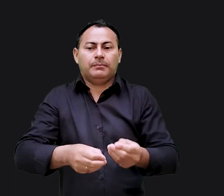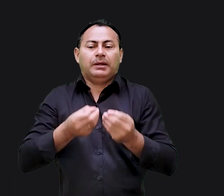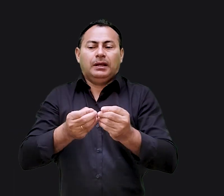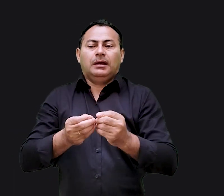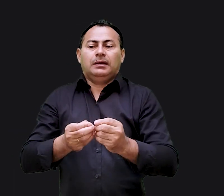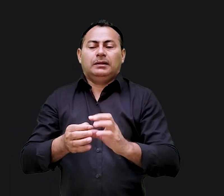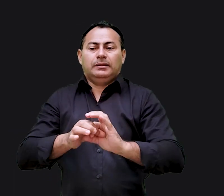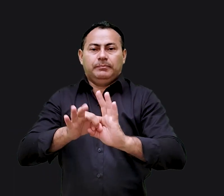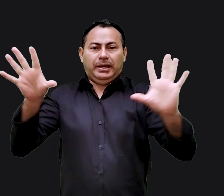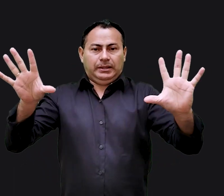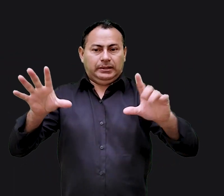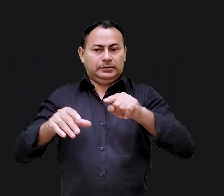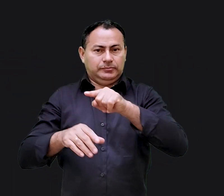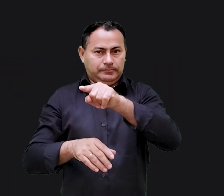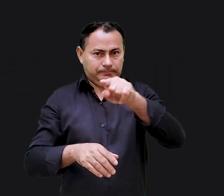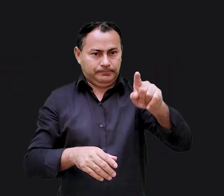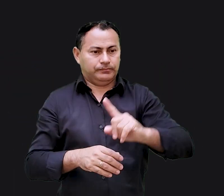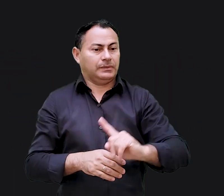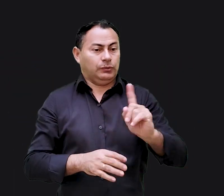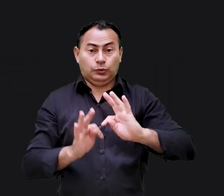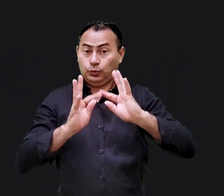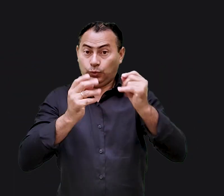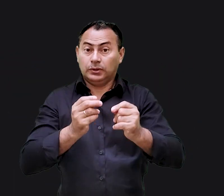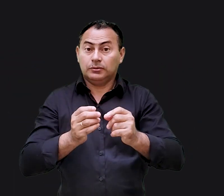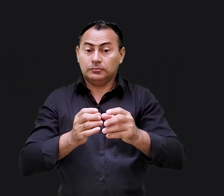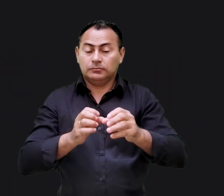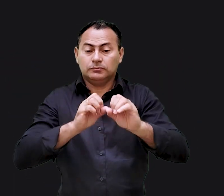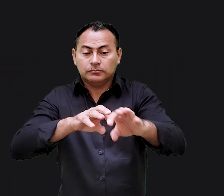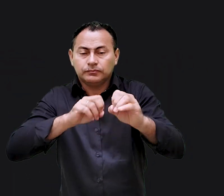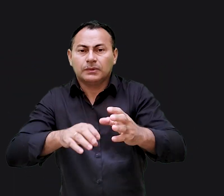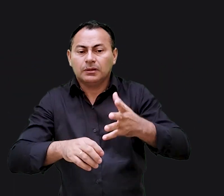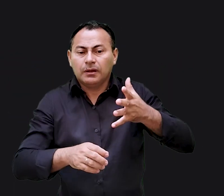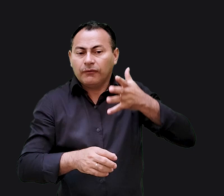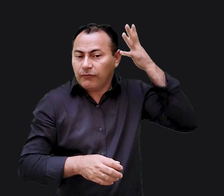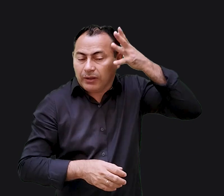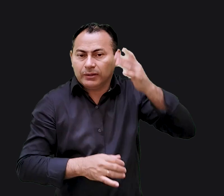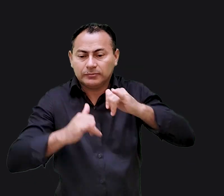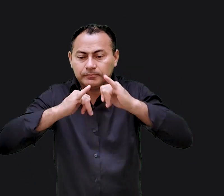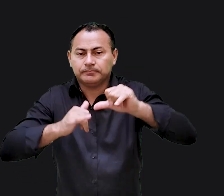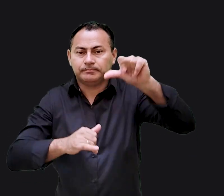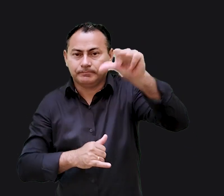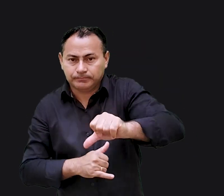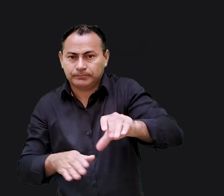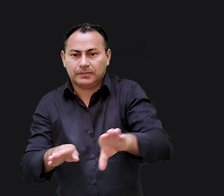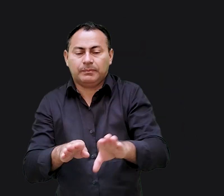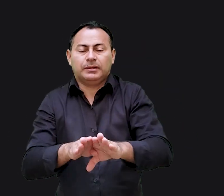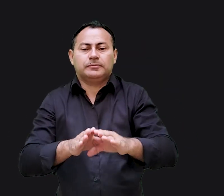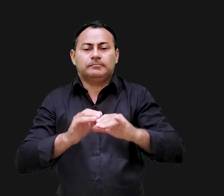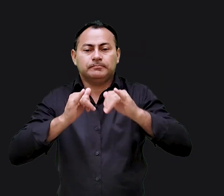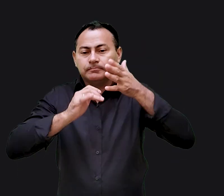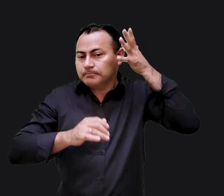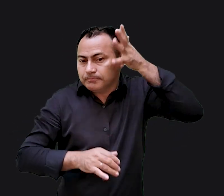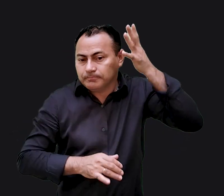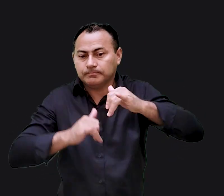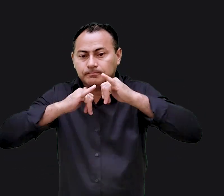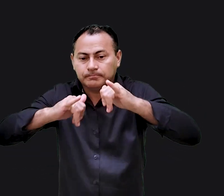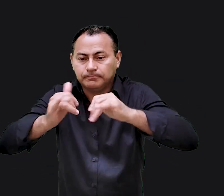realização a vocês. Mas isso não foi tudo que ele pregou. Ele pregou essa mensagem negativa e também pregou uma mensagem